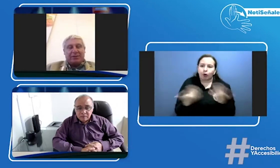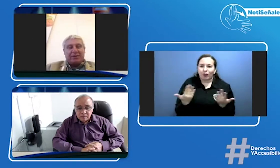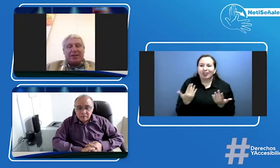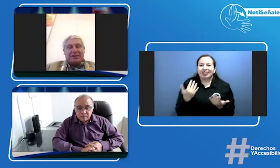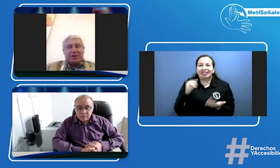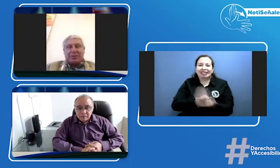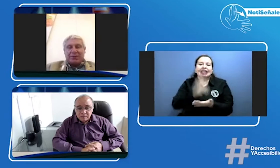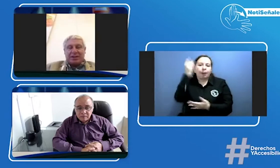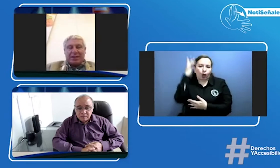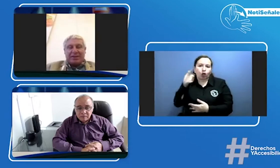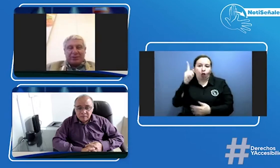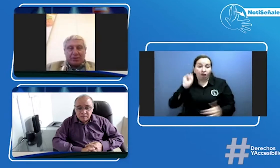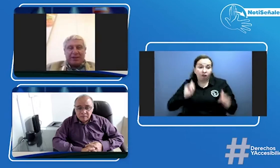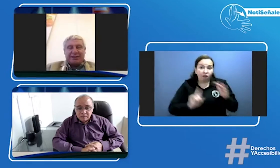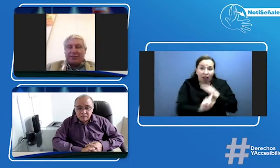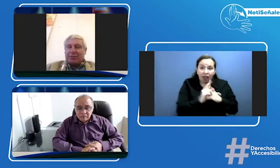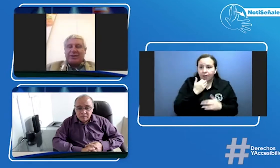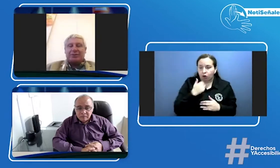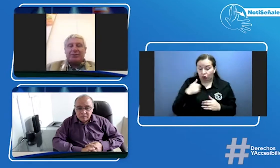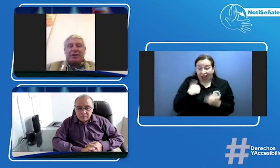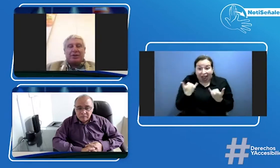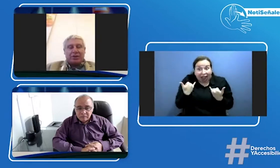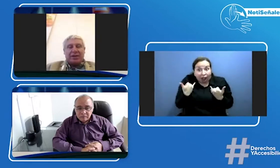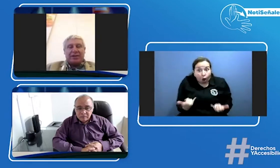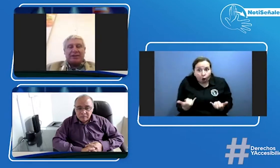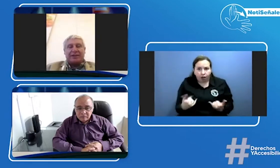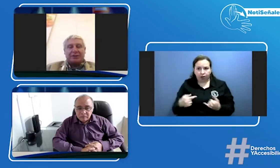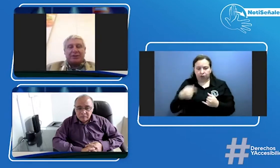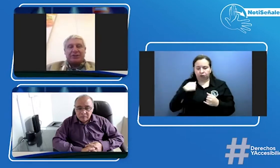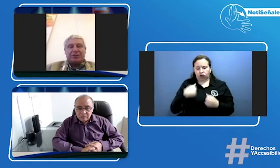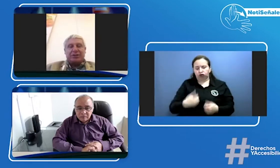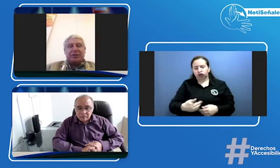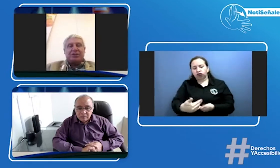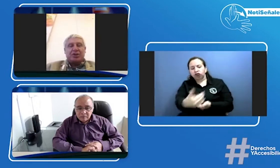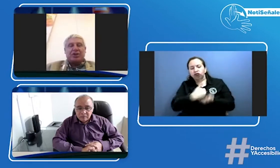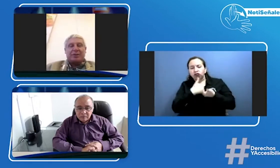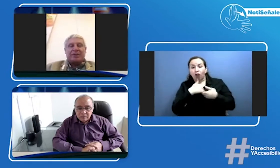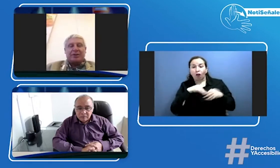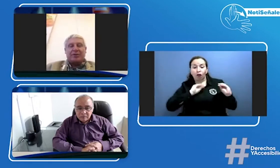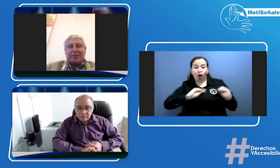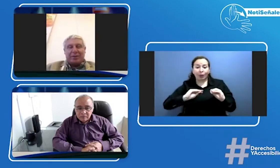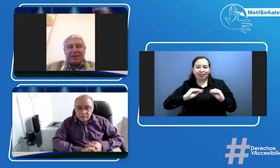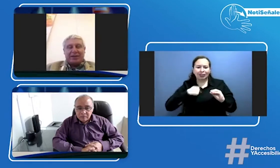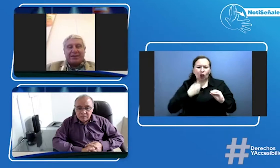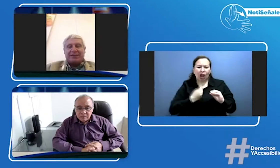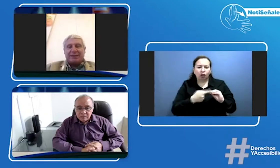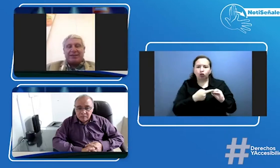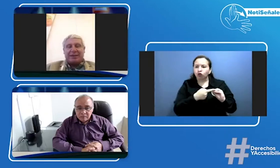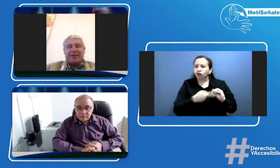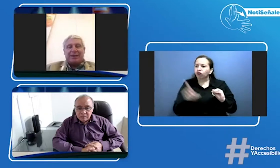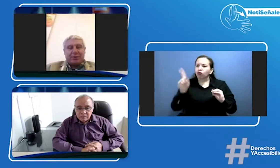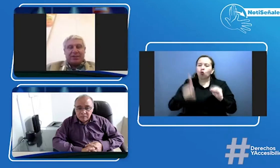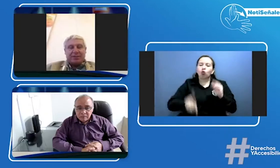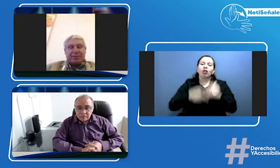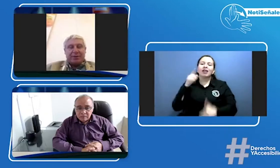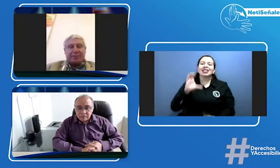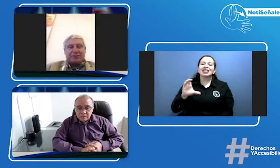si una persona llega a mi escuela en este momento con esa situación yo lo remito de forma inmediata al CDC porque es el primer paso